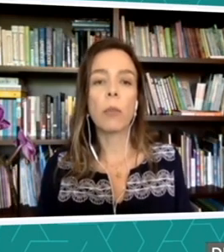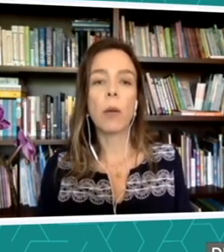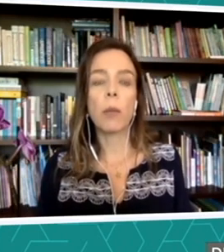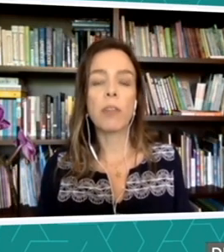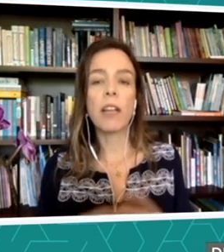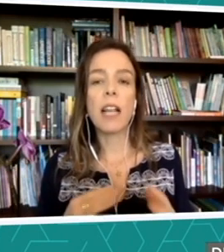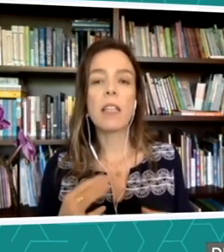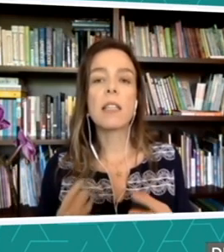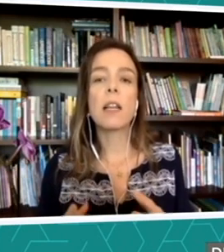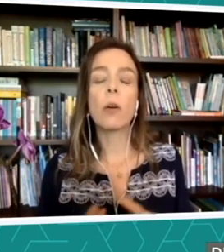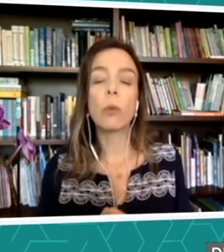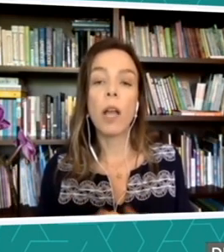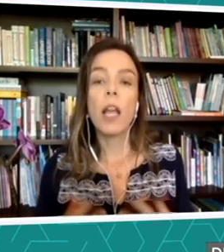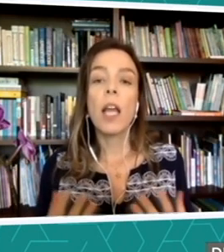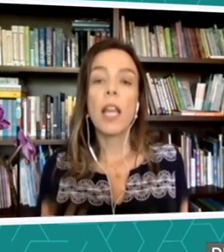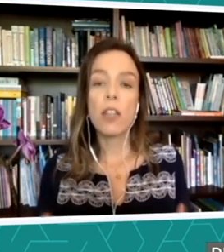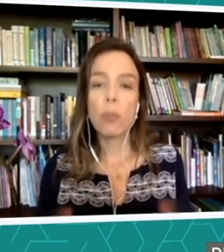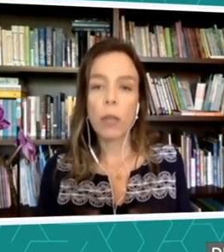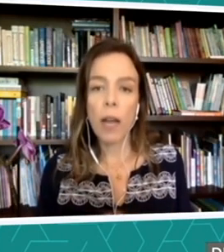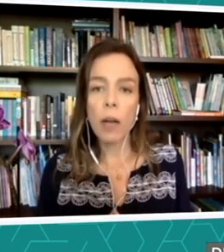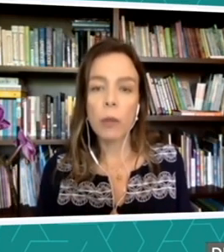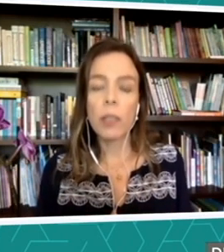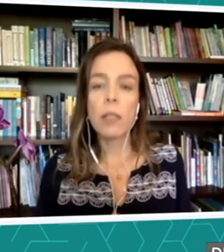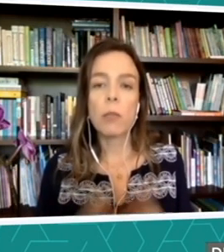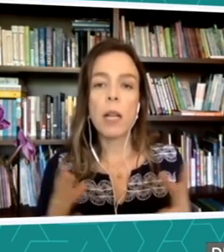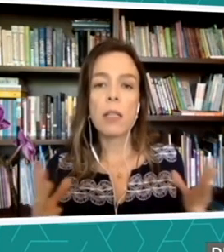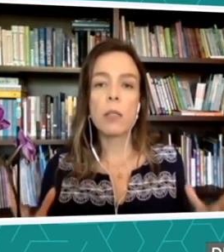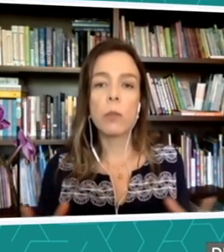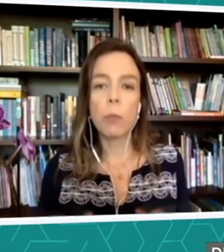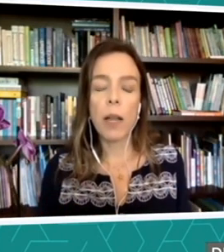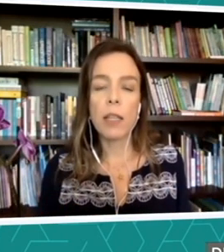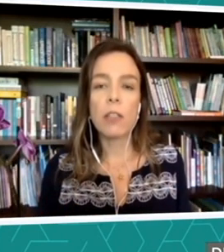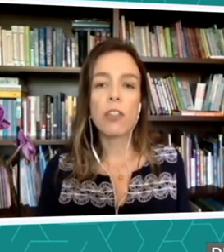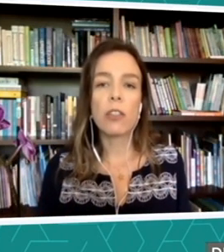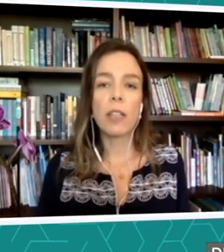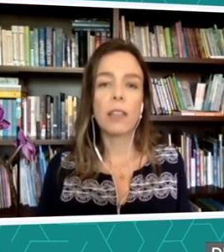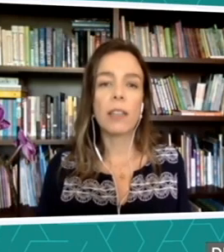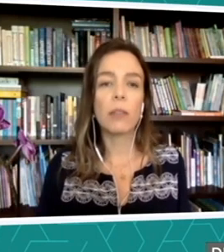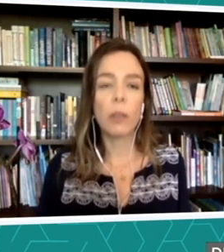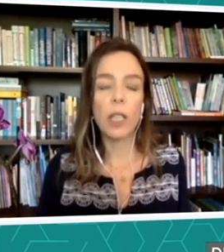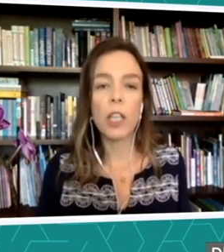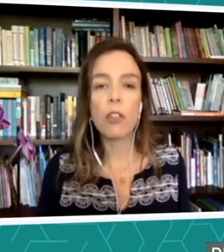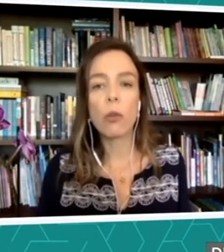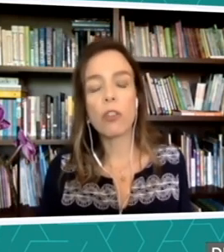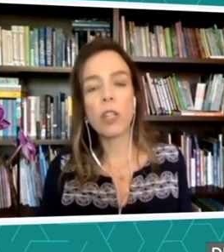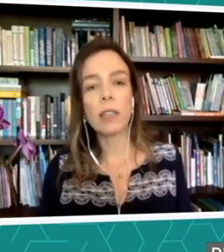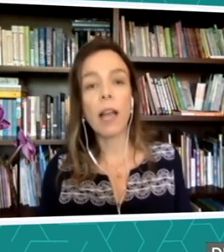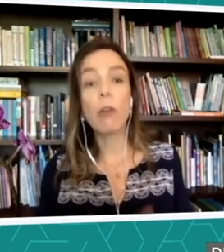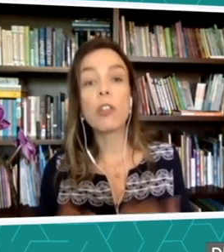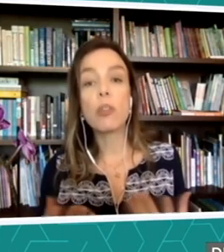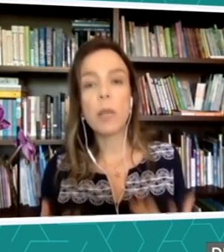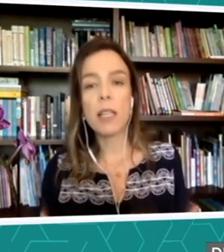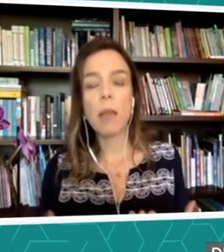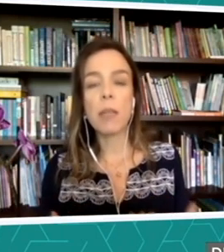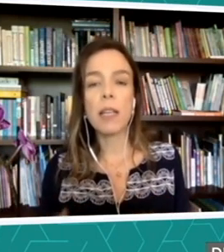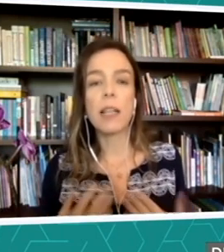variação regional, né? Assim, o Brasil, país tão grande, continental, a gente percebe na